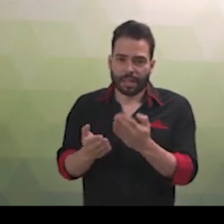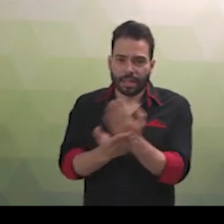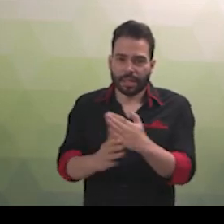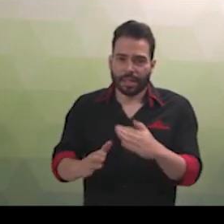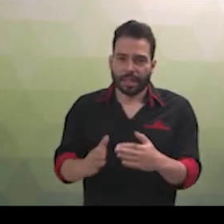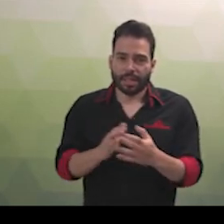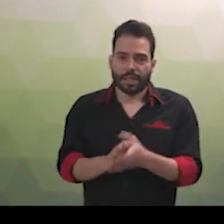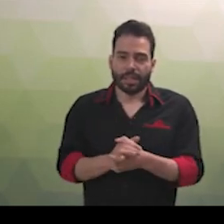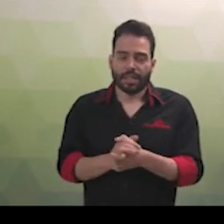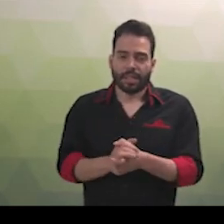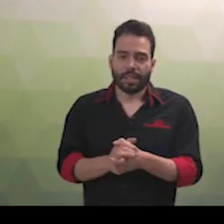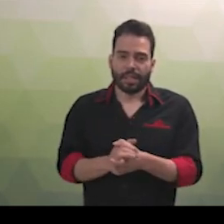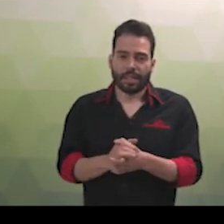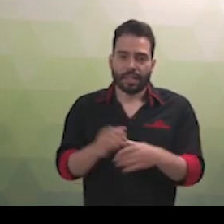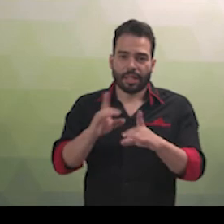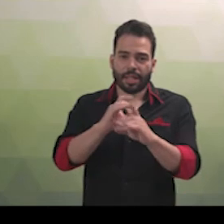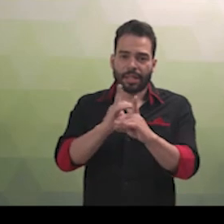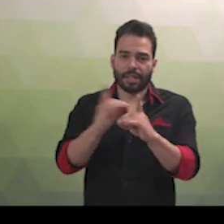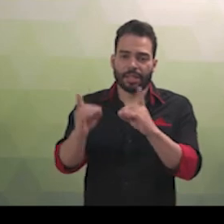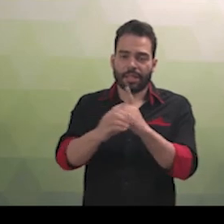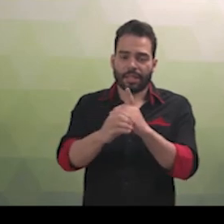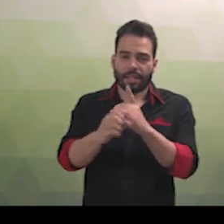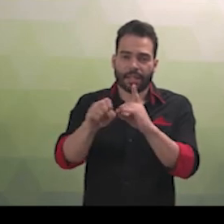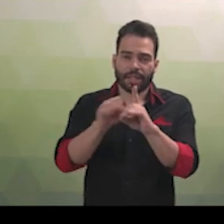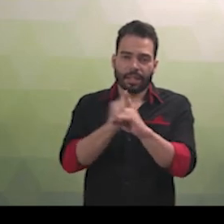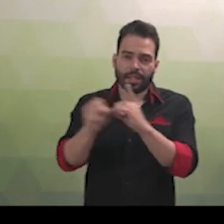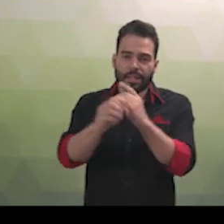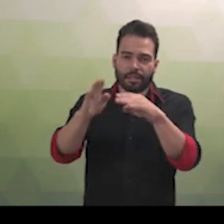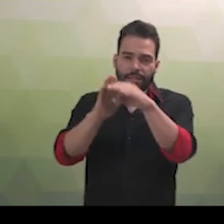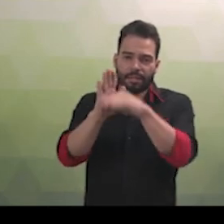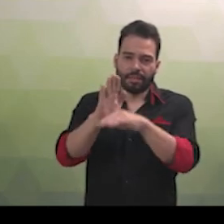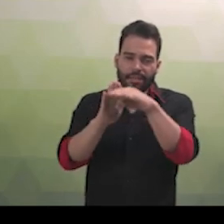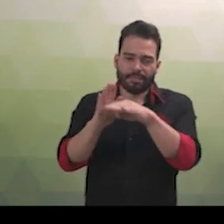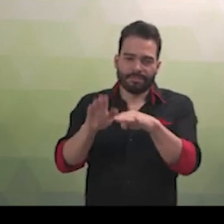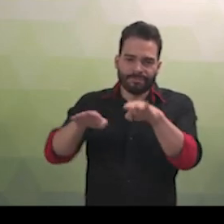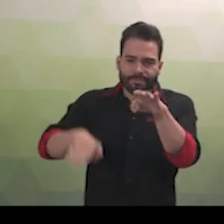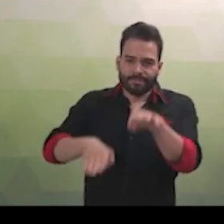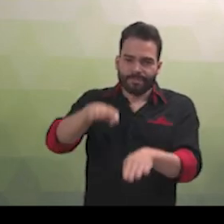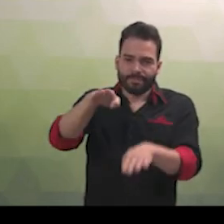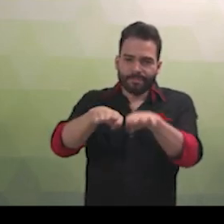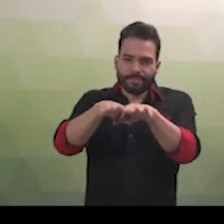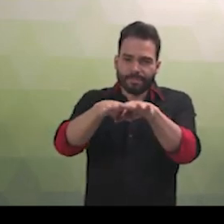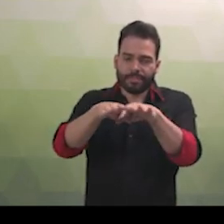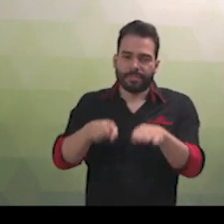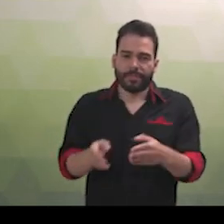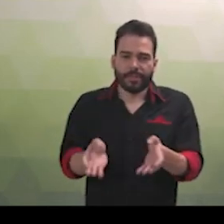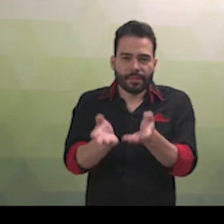marginalização e reduzir as desigualdades sociais e regionais. Promover o bem de todos, sem